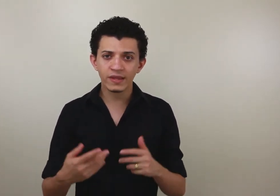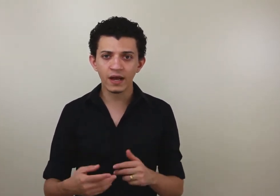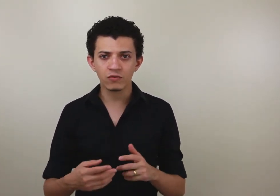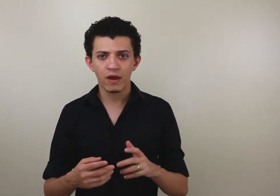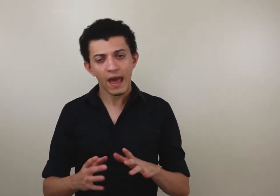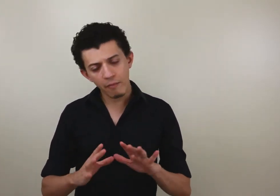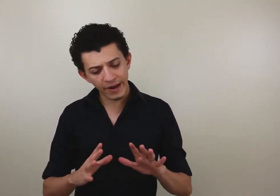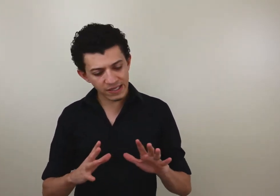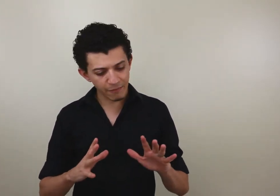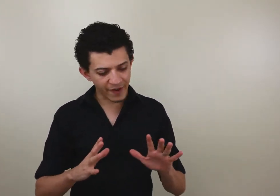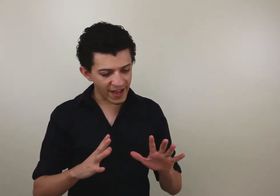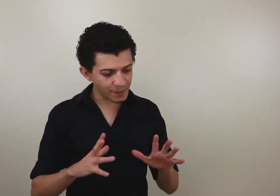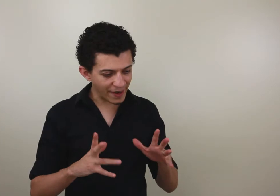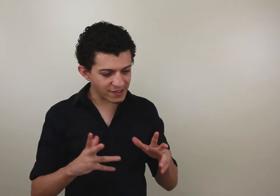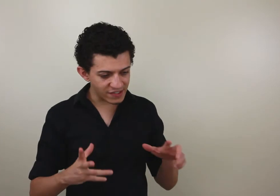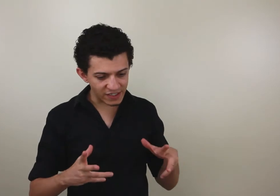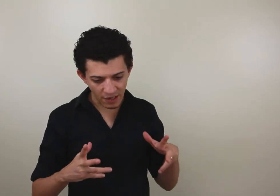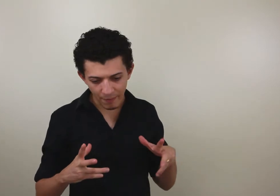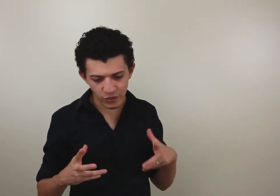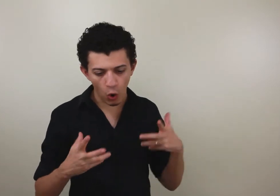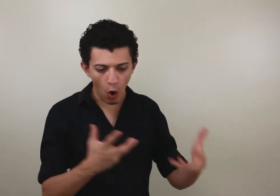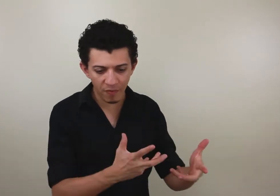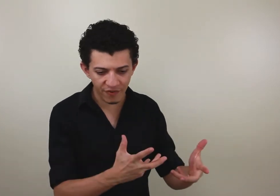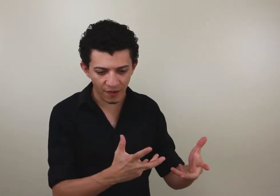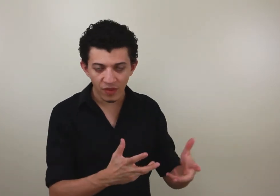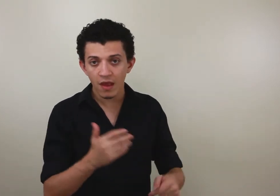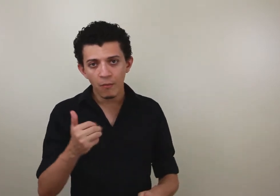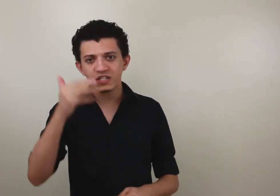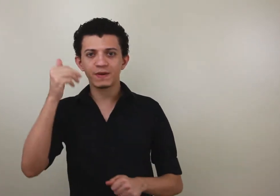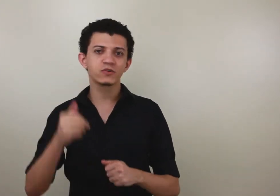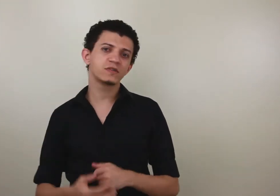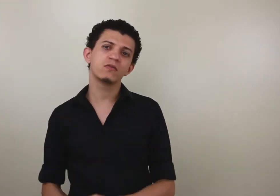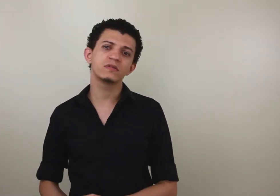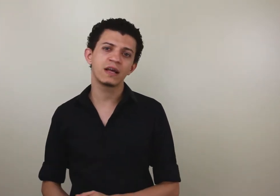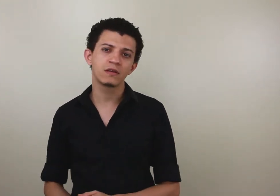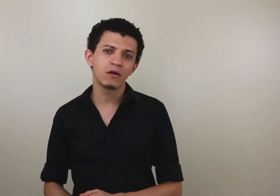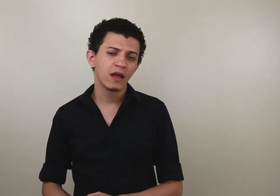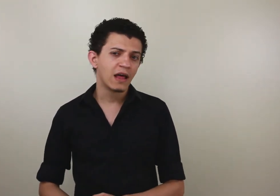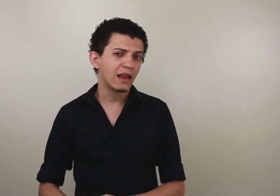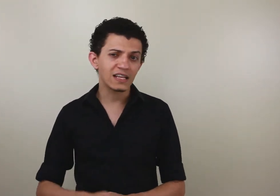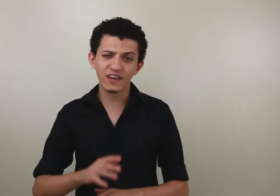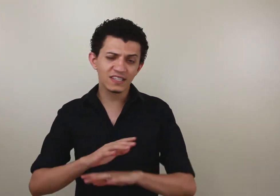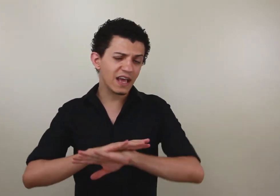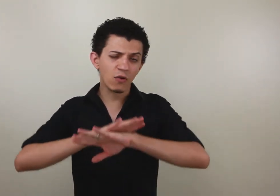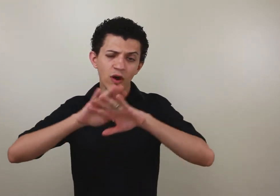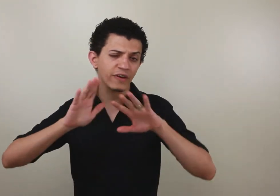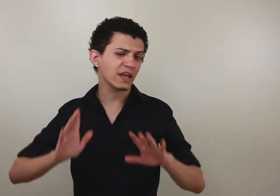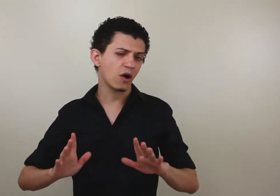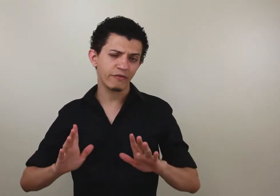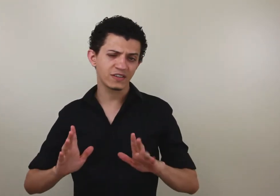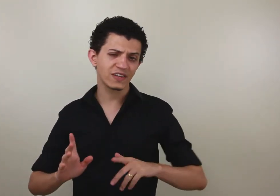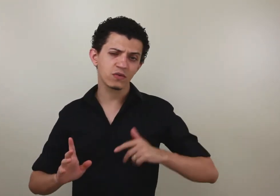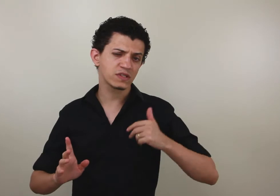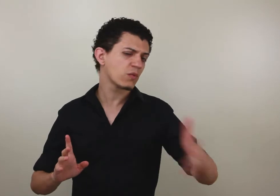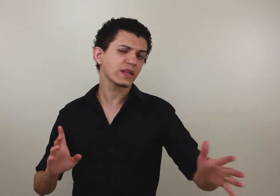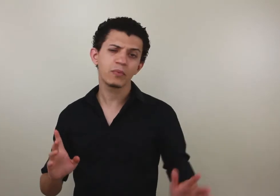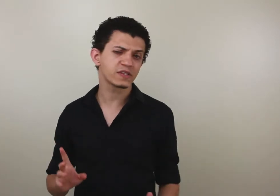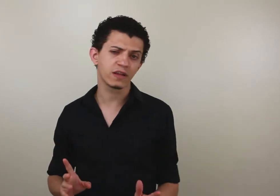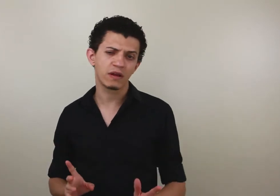entanto, embora essa frase pareça extremamente óbvia, muitas pessoas se contentam. Às vezes nem com 99, às vezes com 50%.